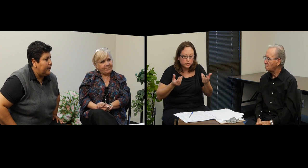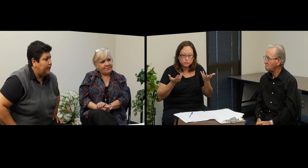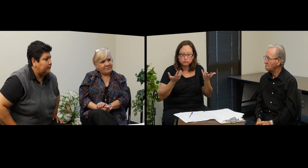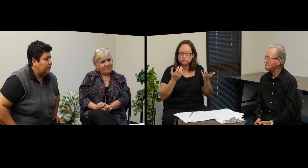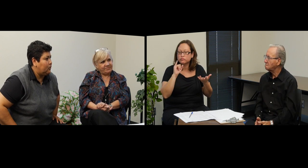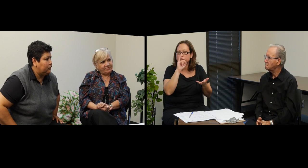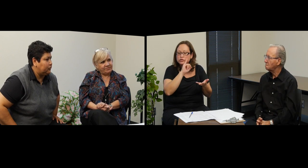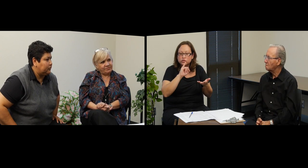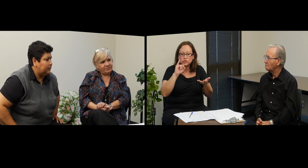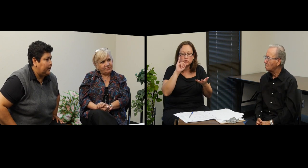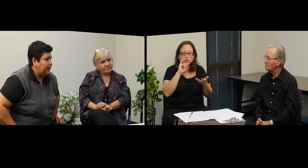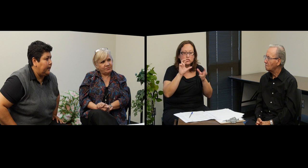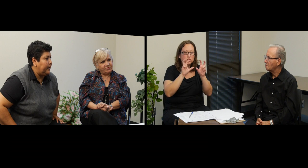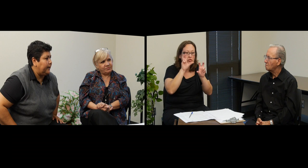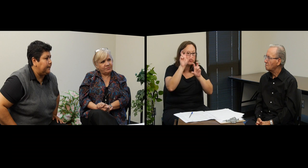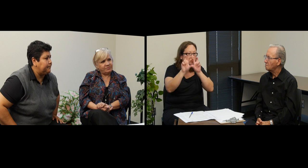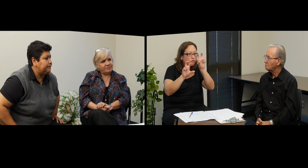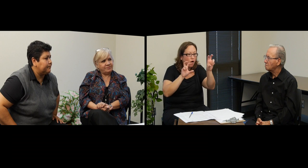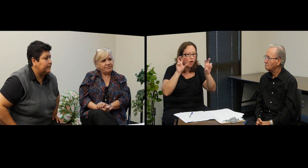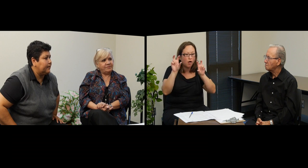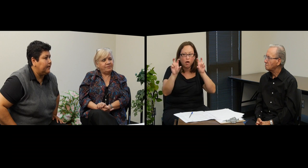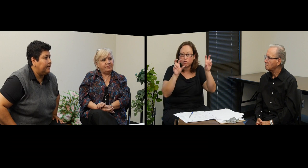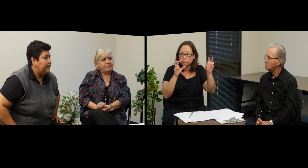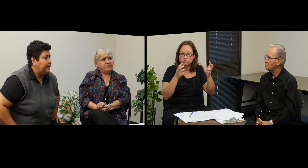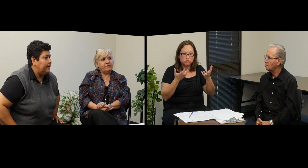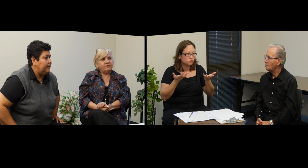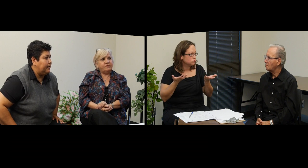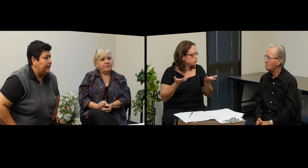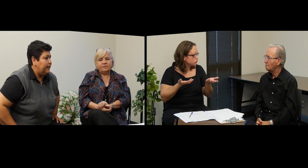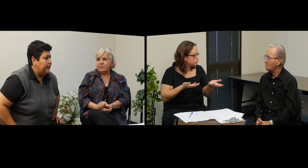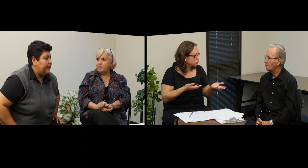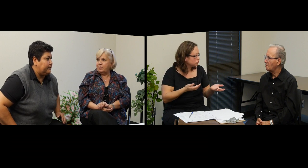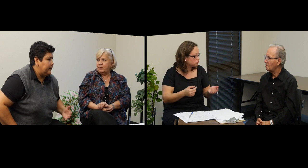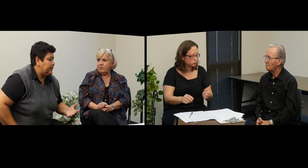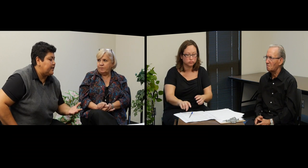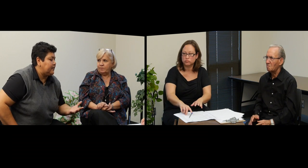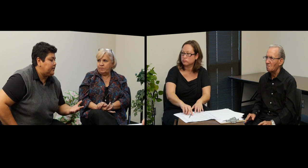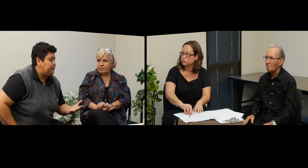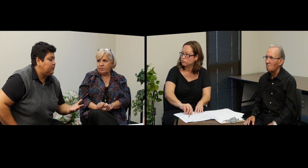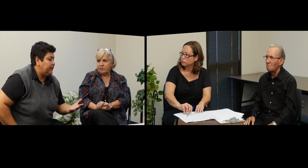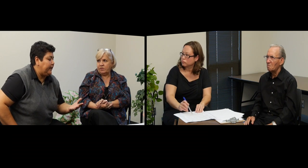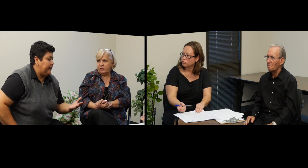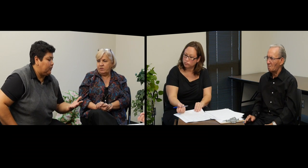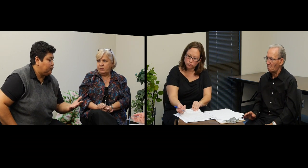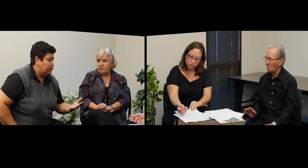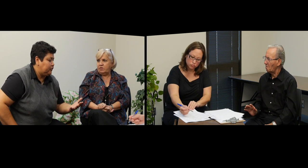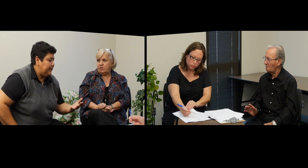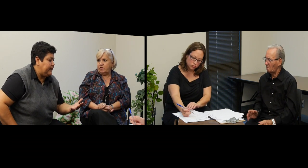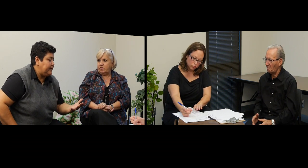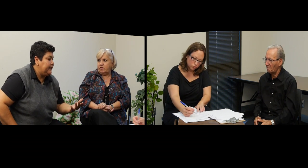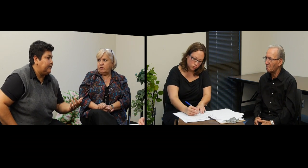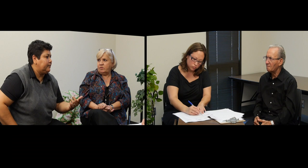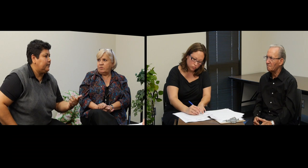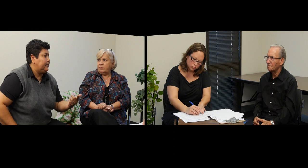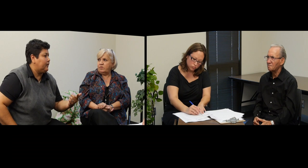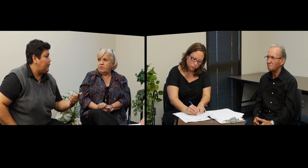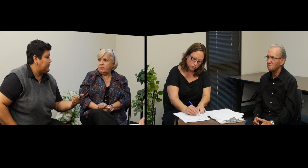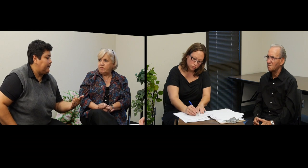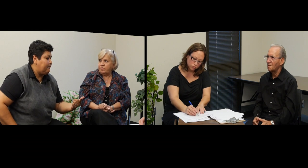Este, costos, este, qué tipos de costos tiene, este, tiene cuenta de